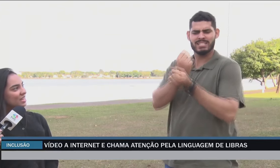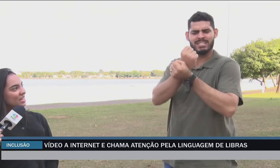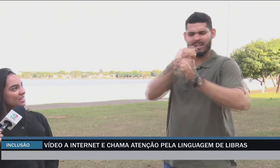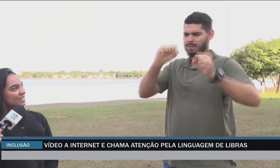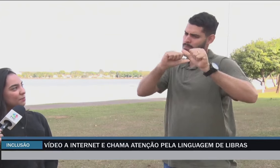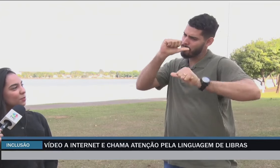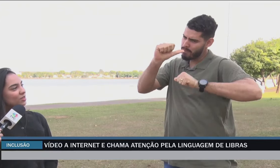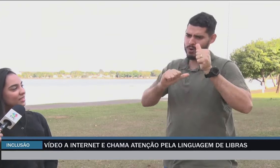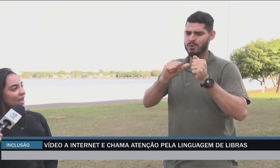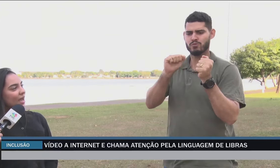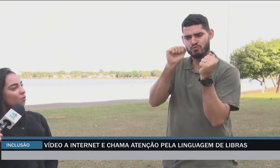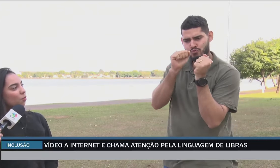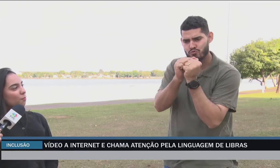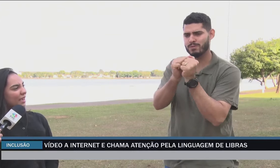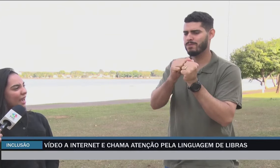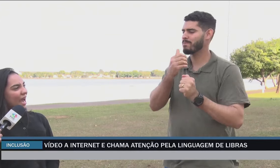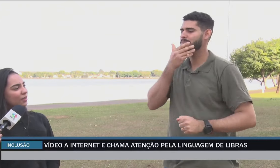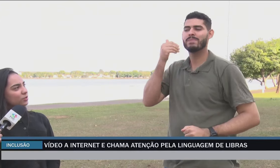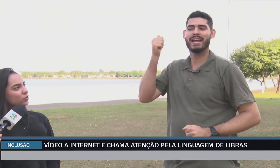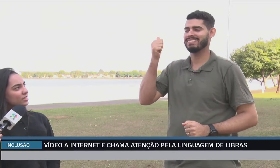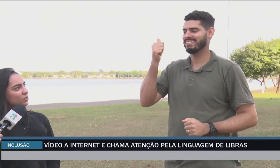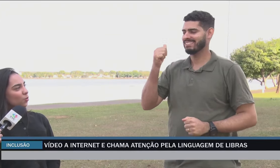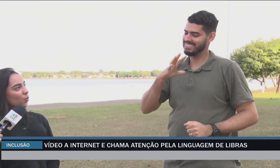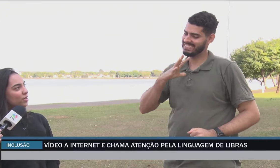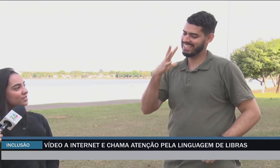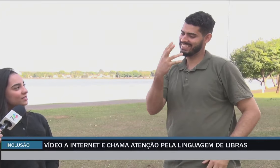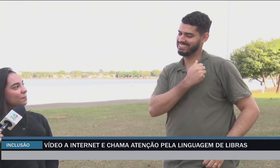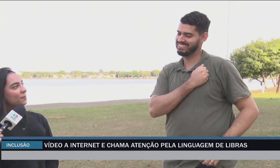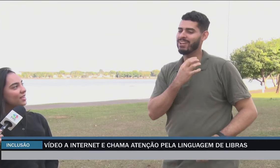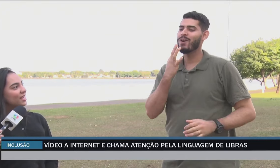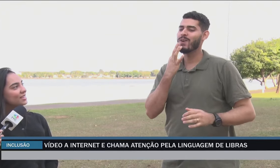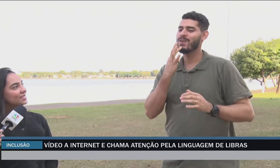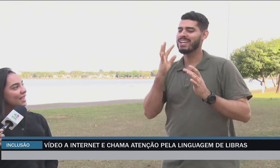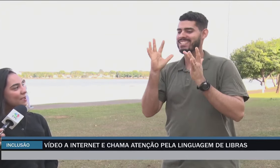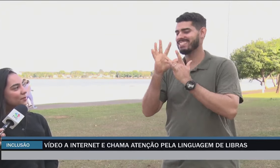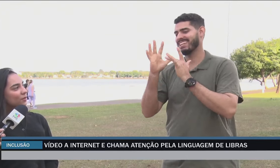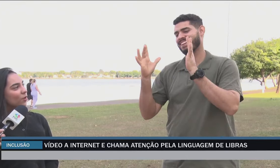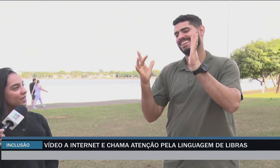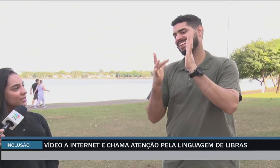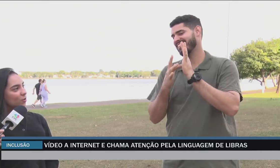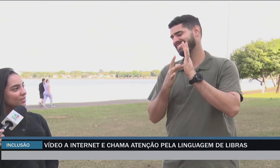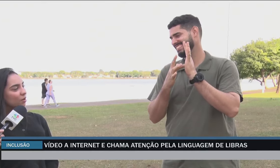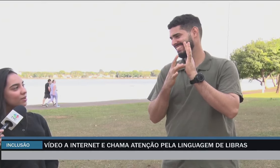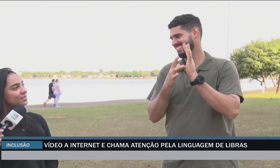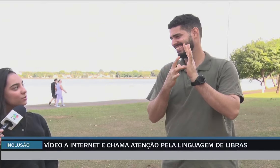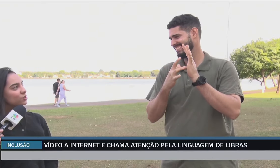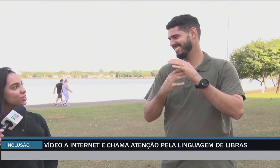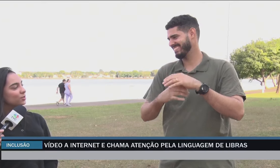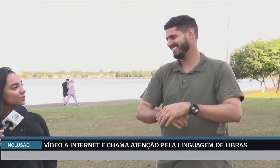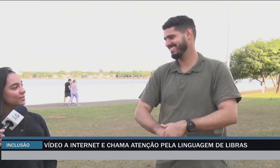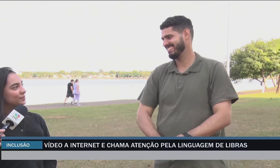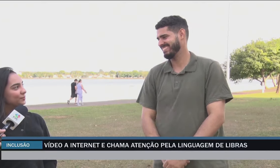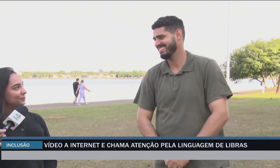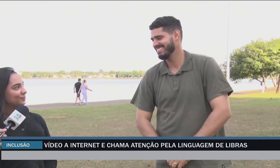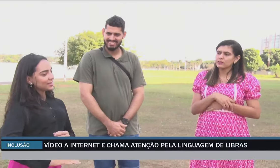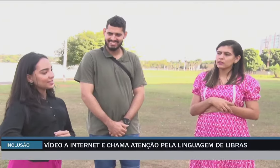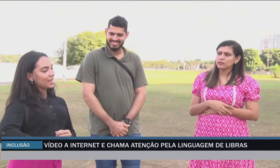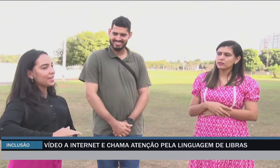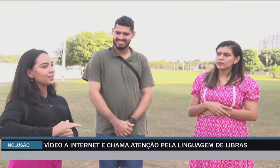sempre mostrar o pecado, as coisas ruins, para que eles sempre conheçam a salvação de Jesus. E gravando